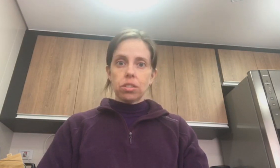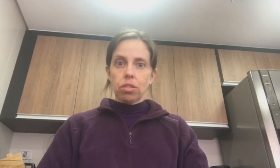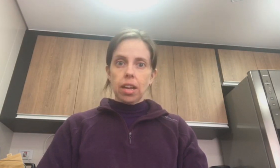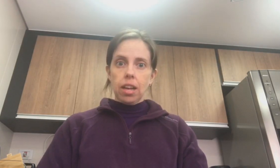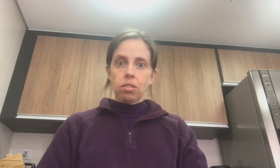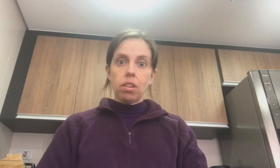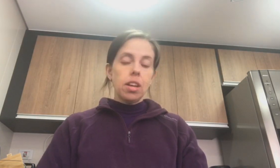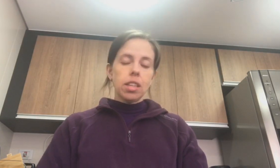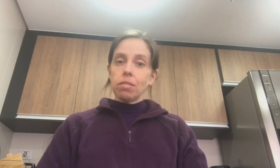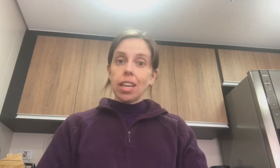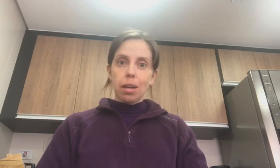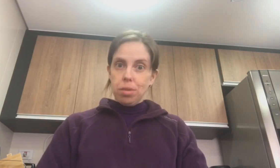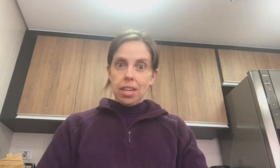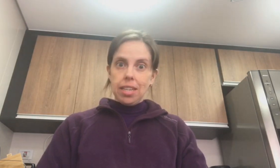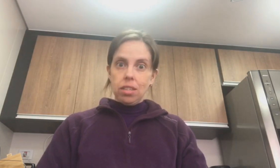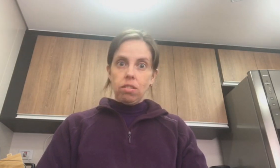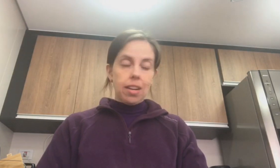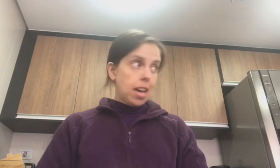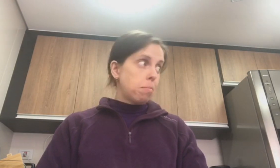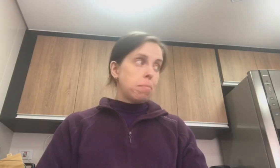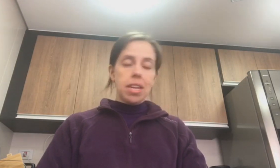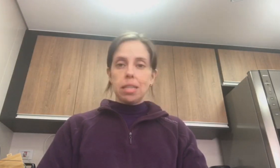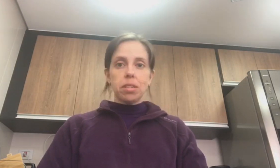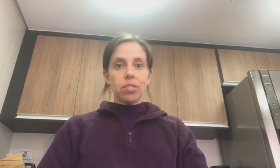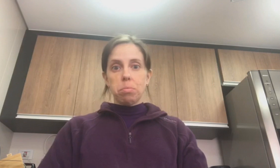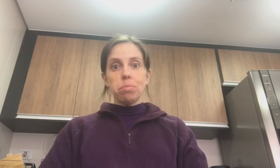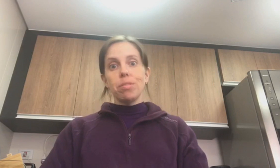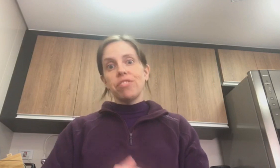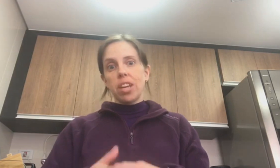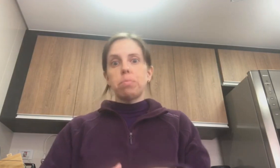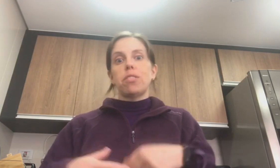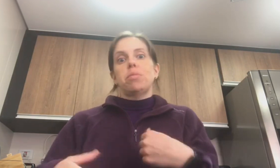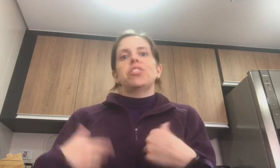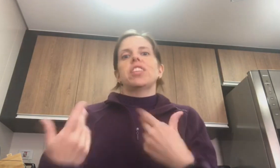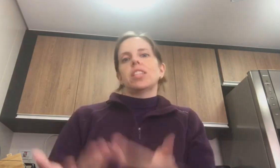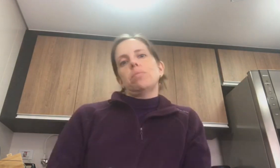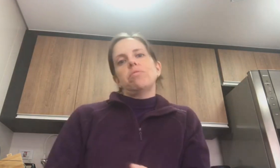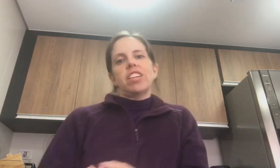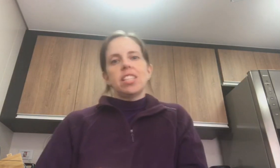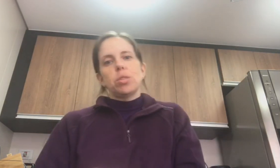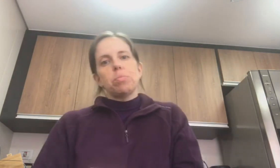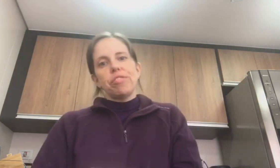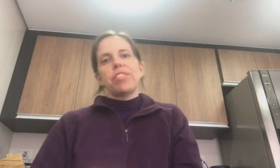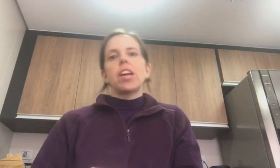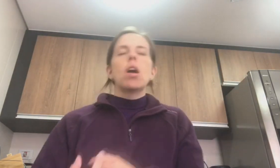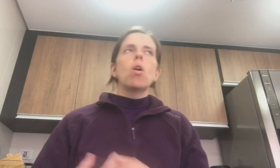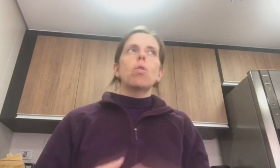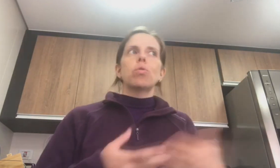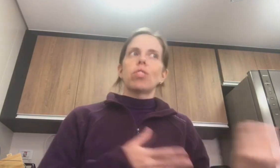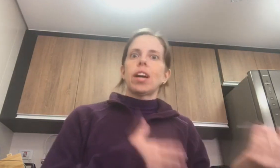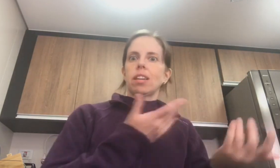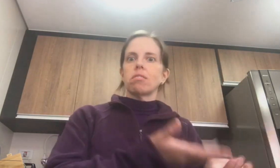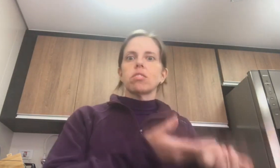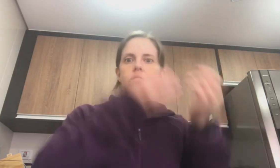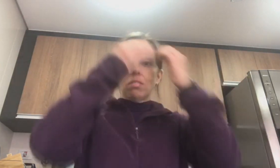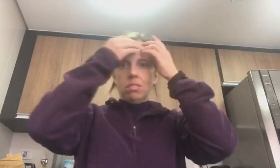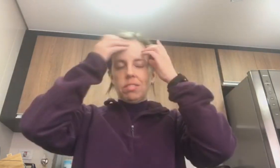trocado, não ia caber na casa nova. Cabe a mesa, mas não cabe no buffet. provavelmente eu ter que desfazer do buffet. Ou colocar em outro lugar.